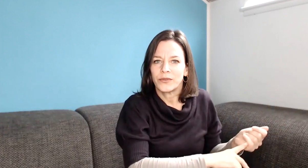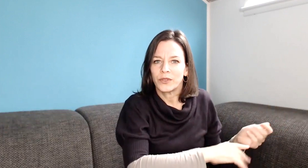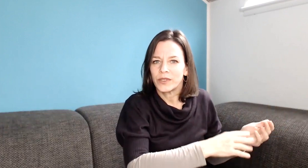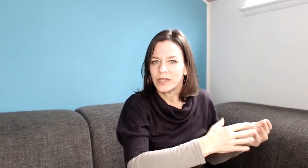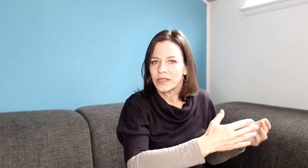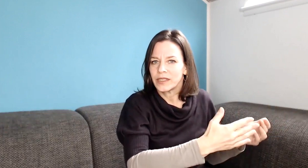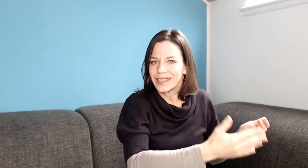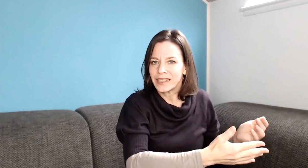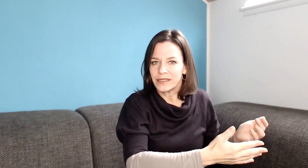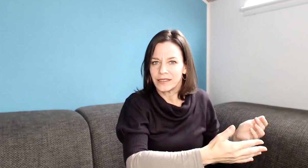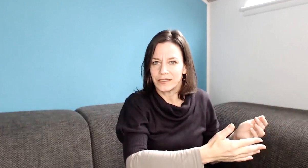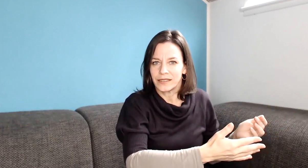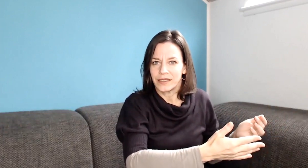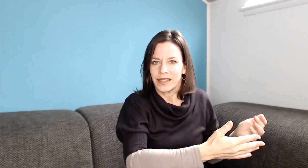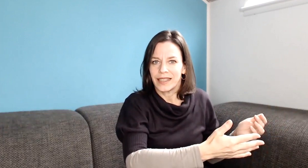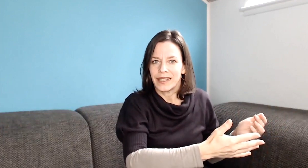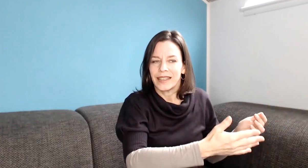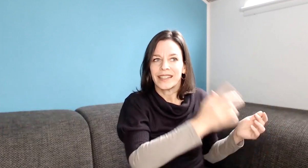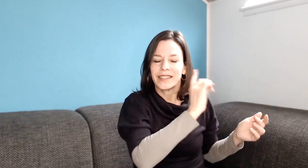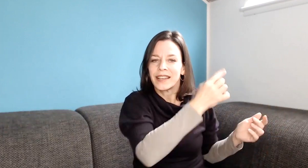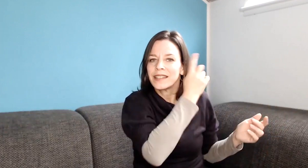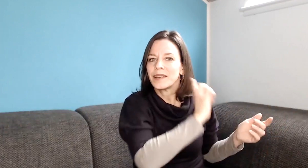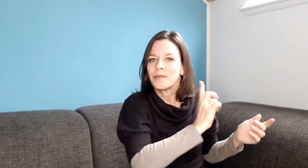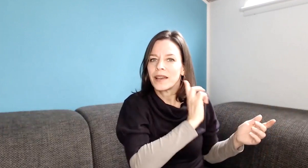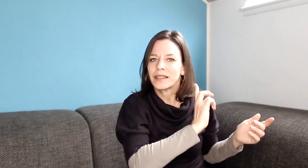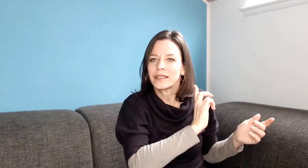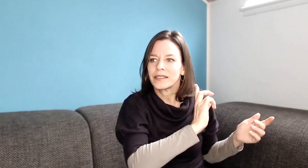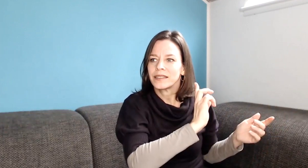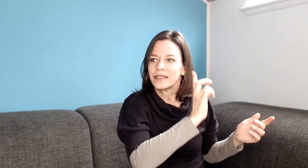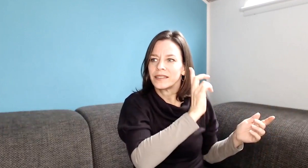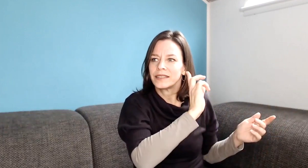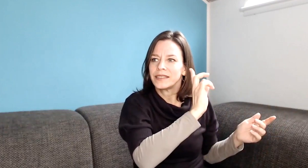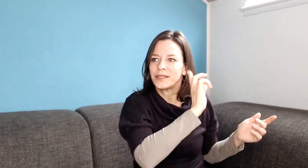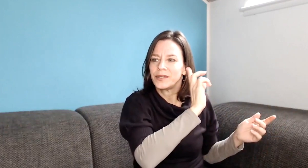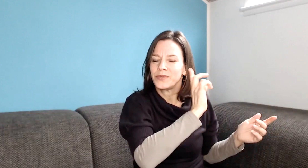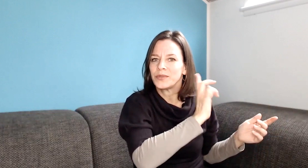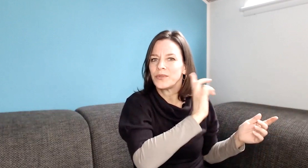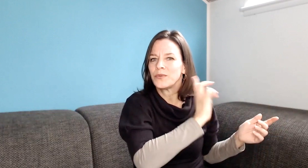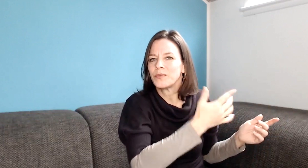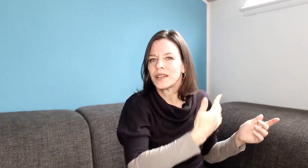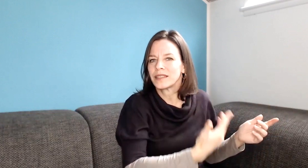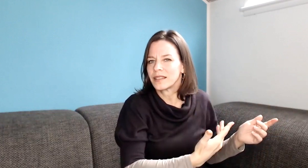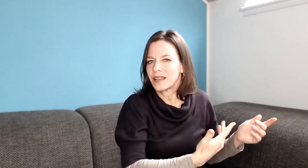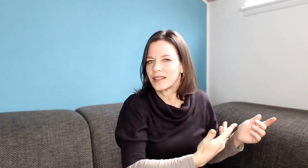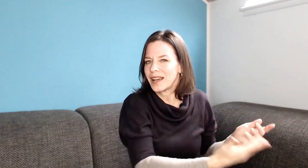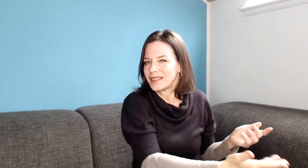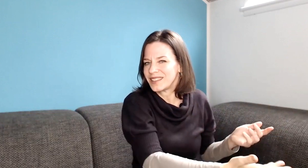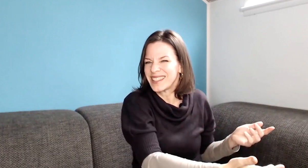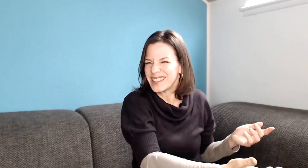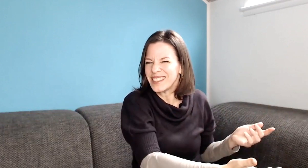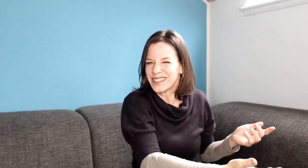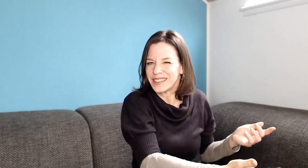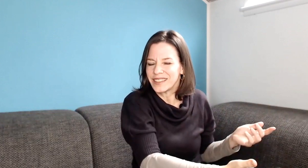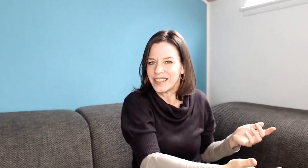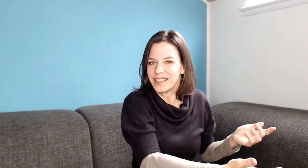auf irgendwelche Regeln. Es sei denn, merkt, die 5 merkt, es hat Sinn, dass diese Regel